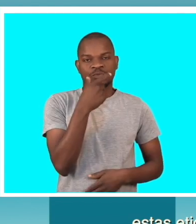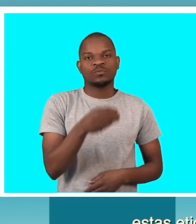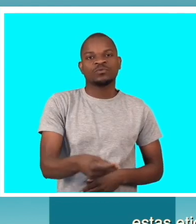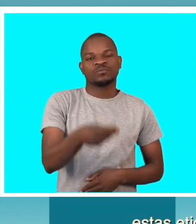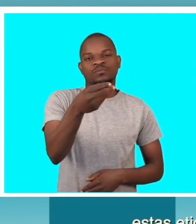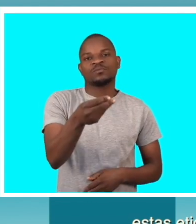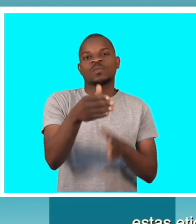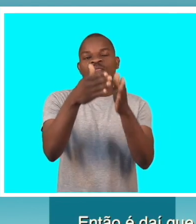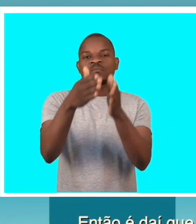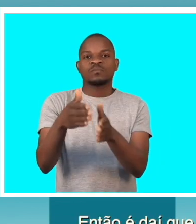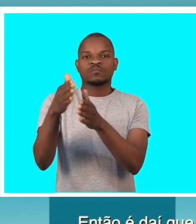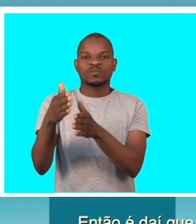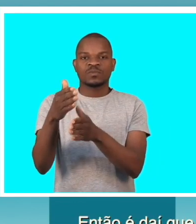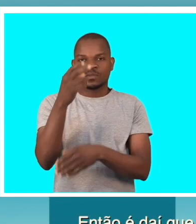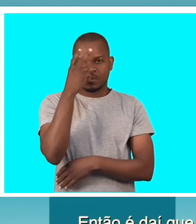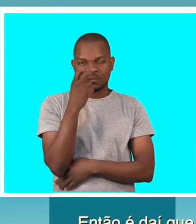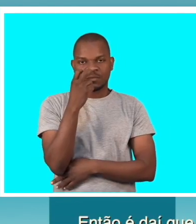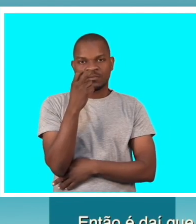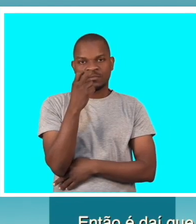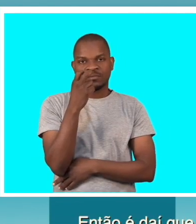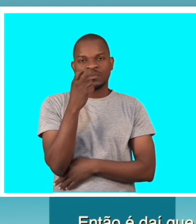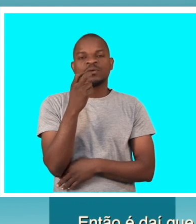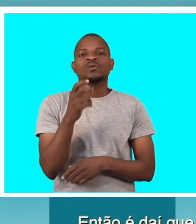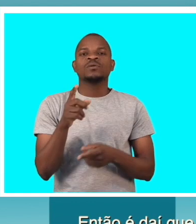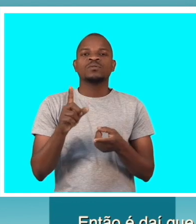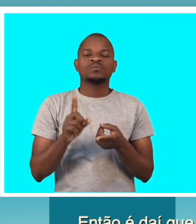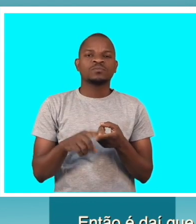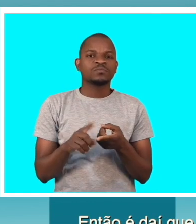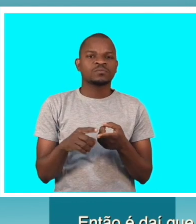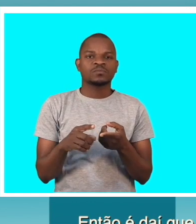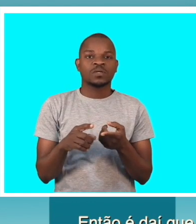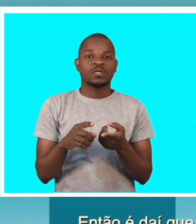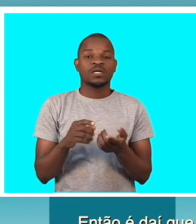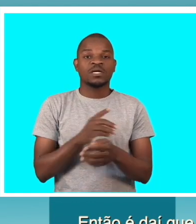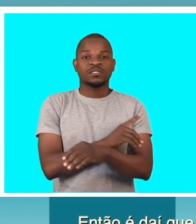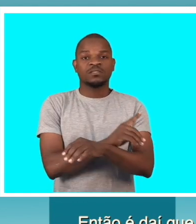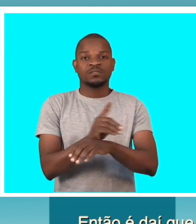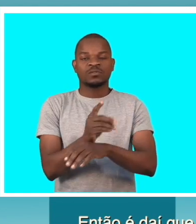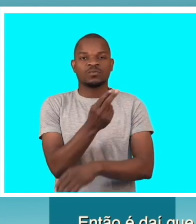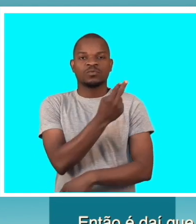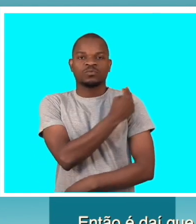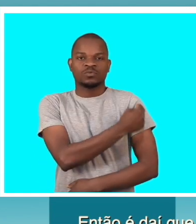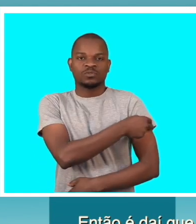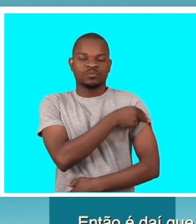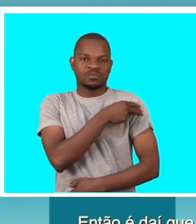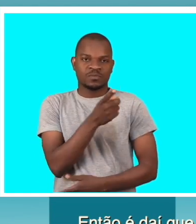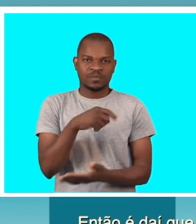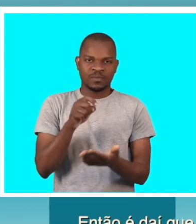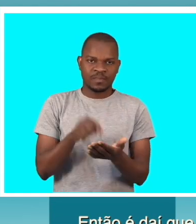doentes. Então é a SEMAM, que é a Central de Medicamentos de Médicos, e a direção do Hospital Central, a farmácia do Hospital Central,